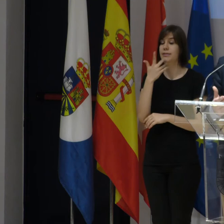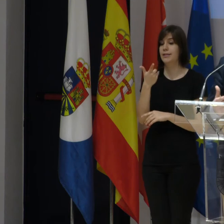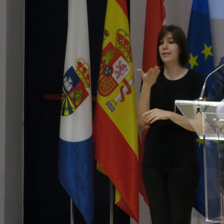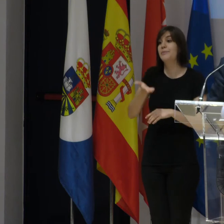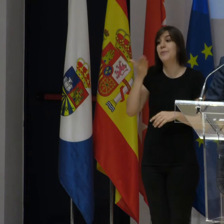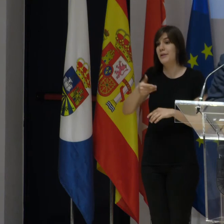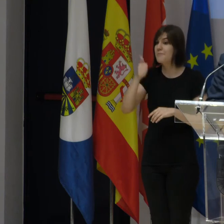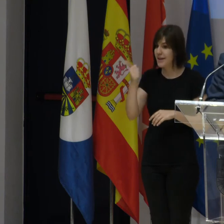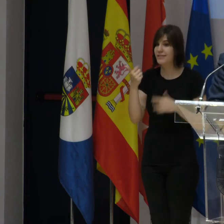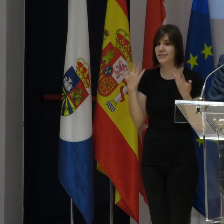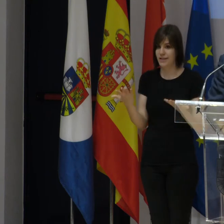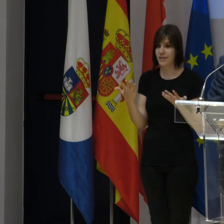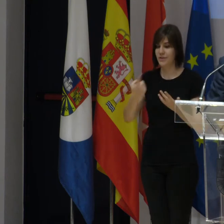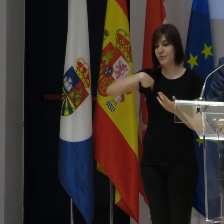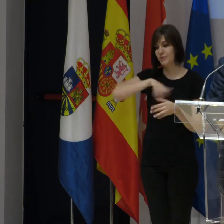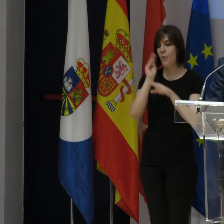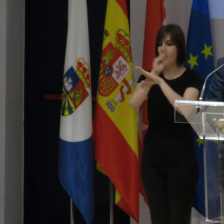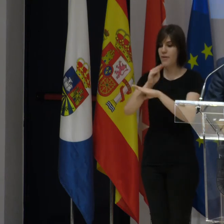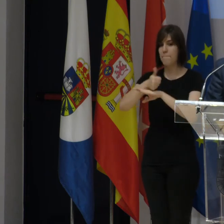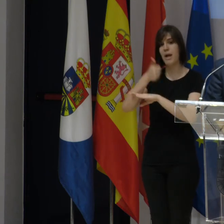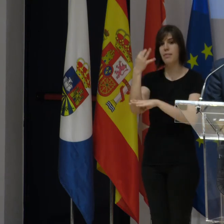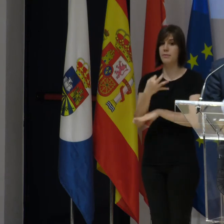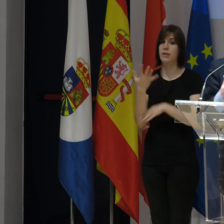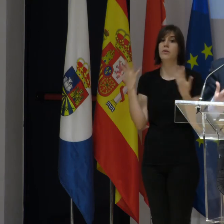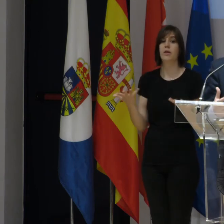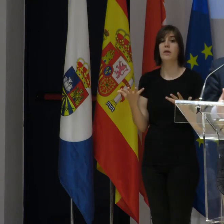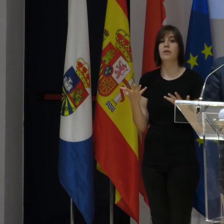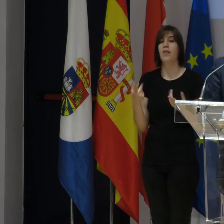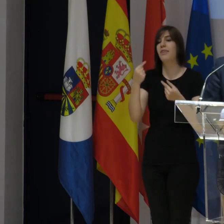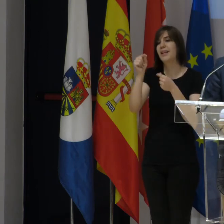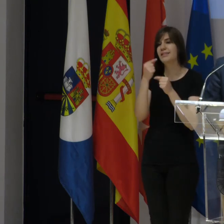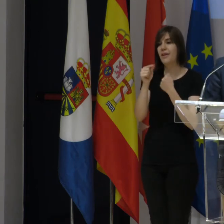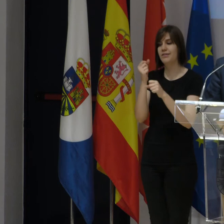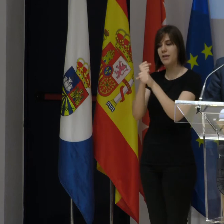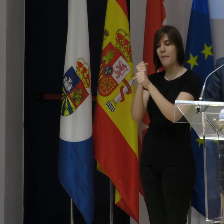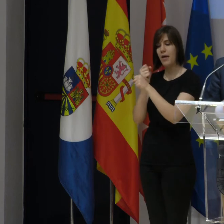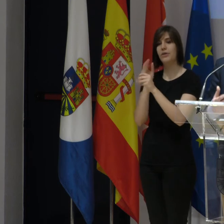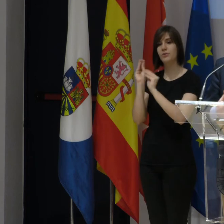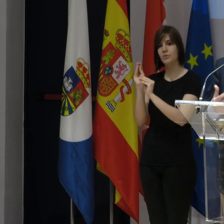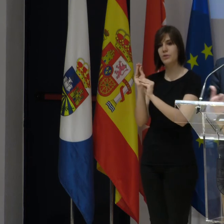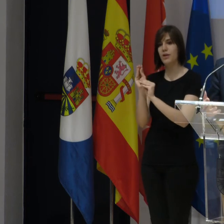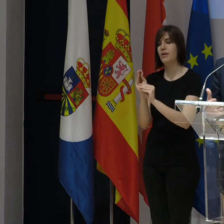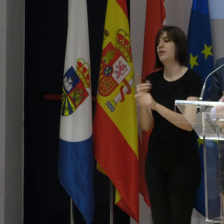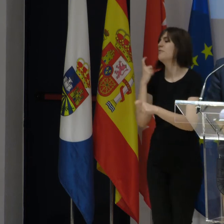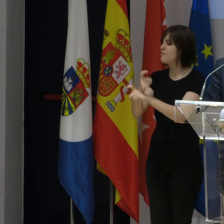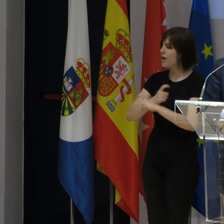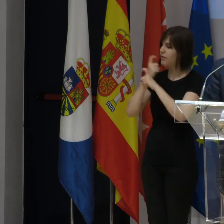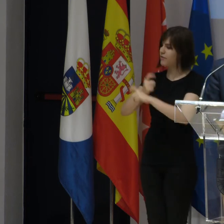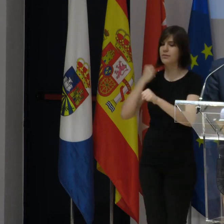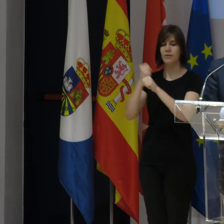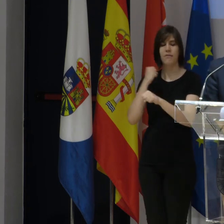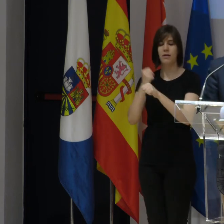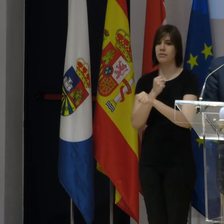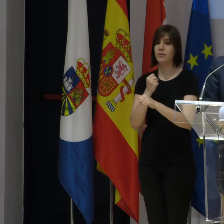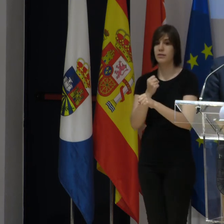importante, es a lo que más queremos cuidar. El hecho de tener detalles con esos trabajadores que se dejan la piel por hacer bien su trabajo,